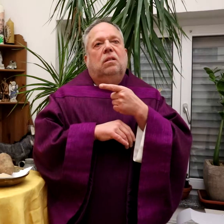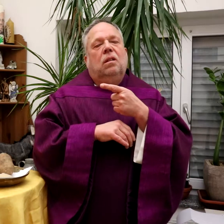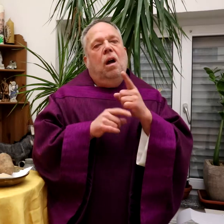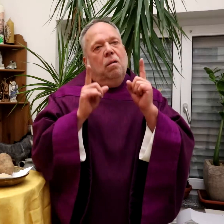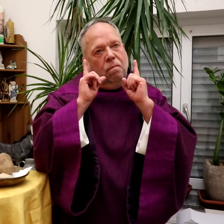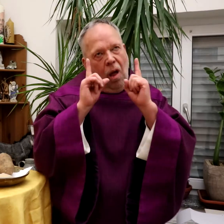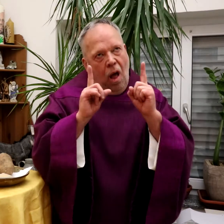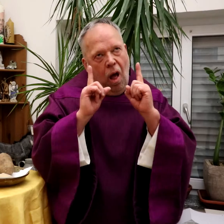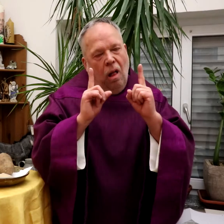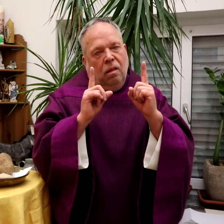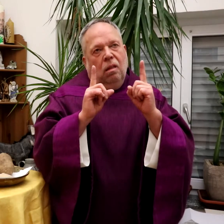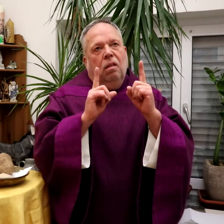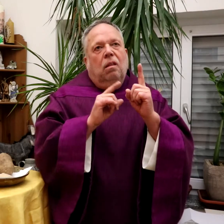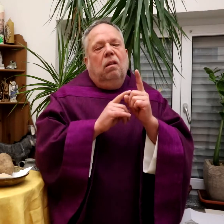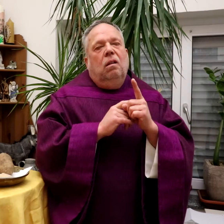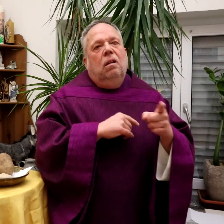Jesus aber mahnt uns.